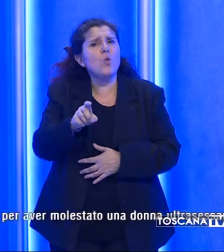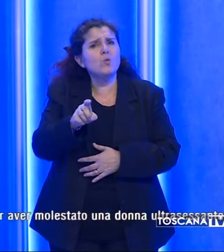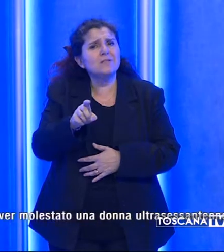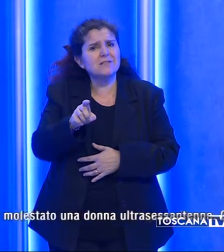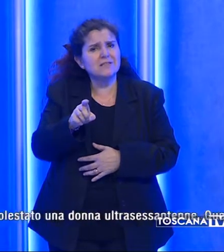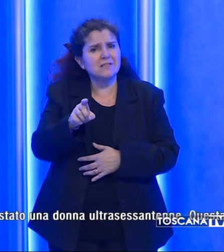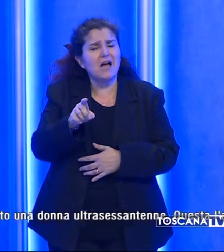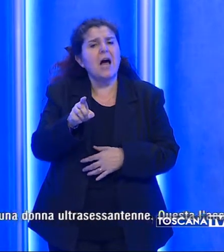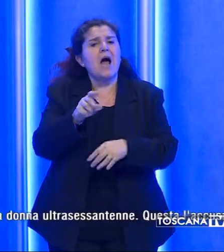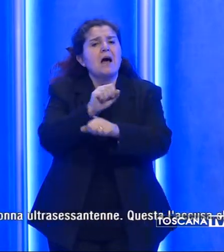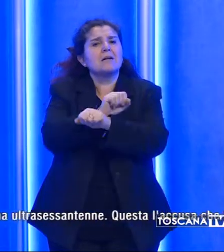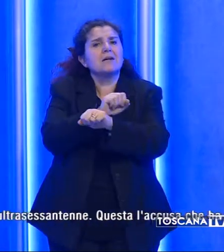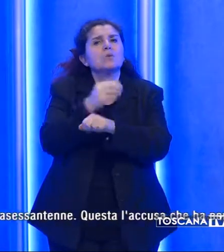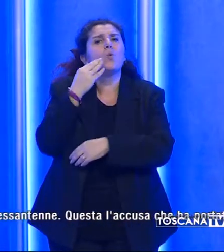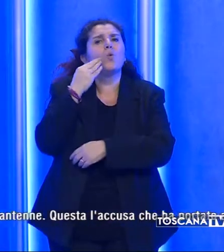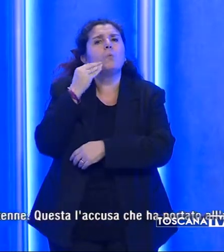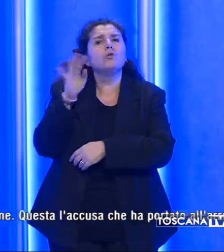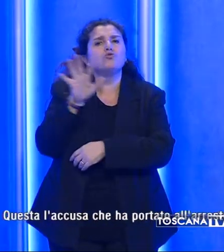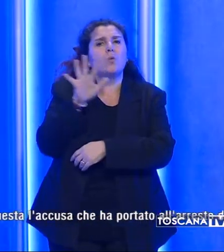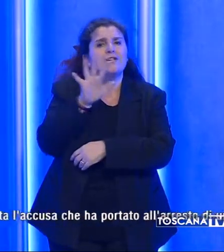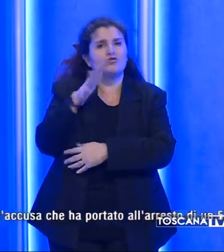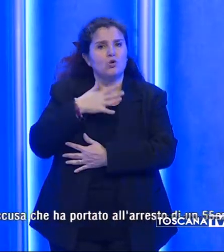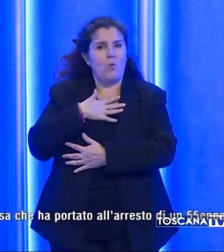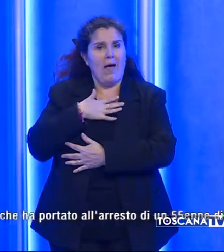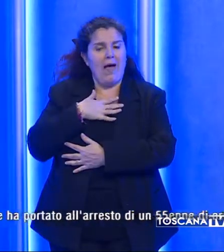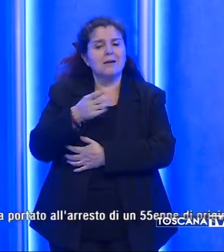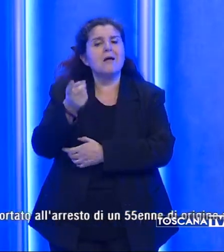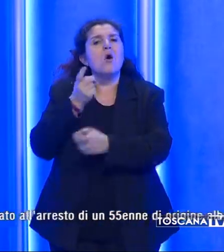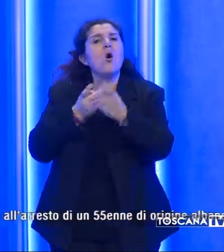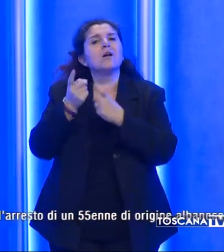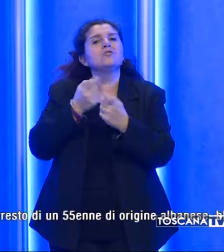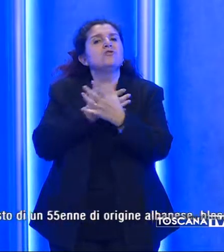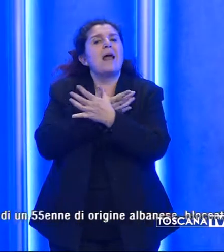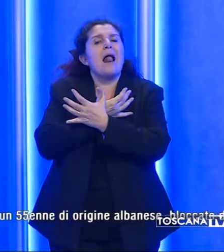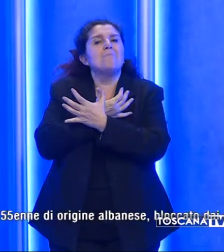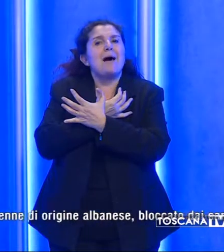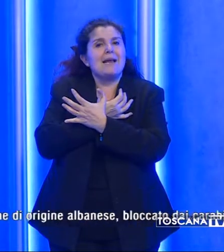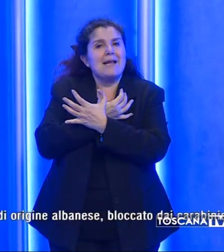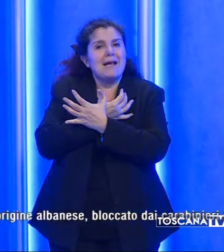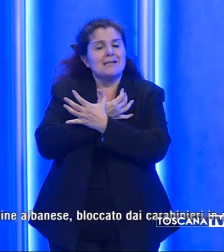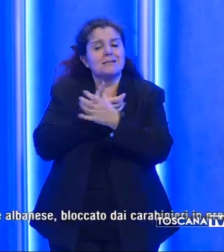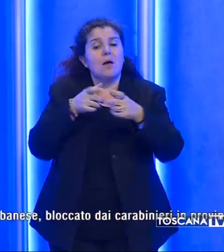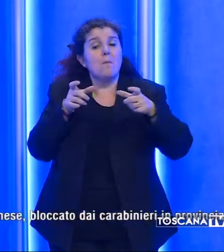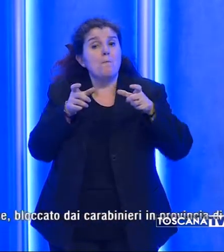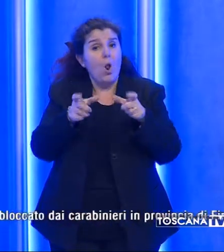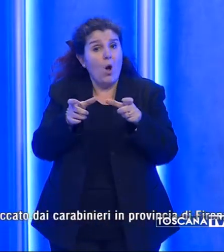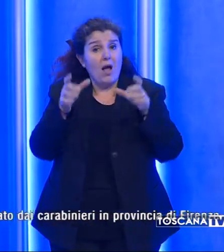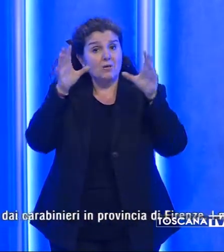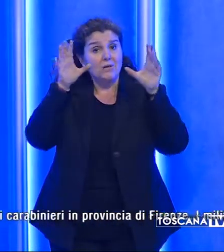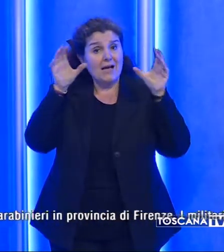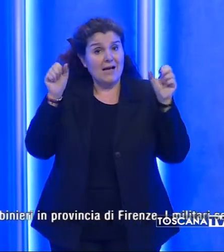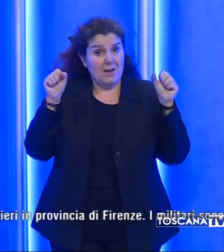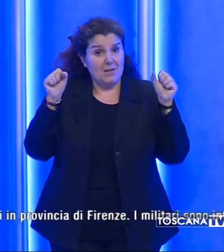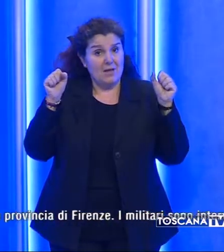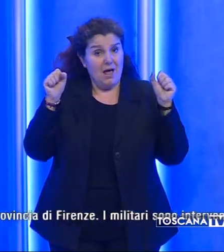portato all'arresto di un uomo di 55 anni di origine albanese. bloccato dai carabinieri